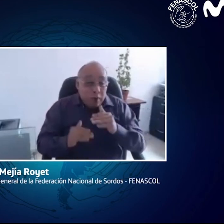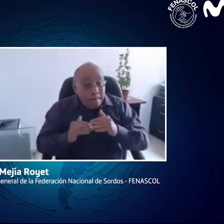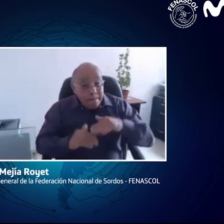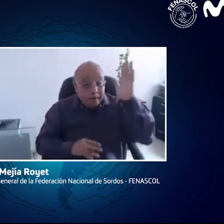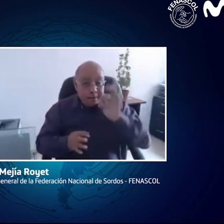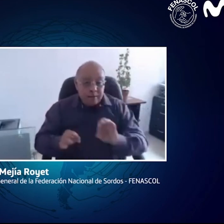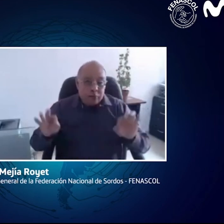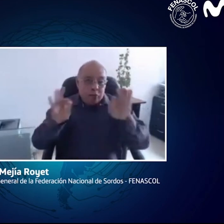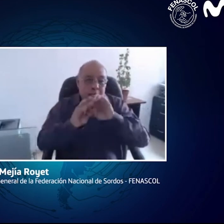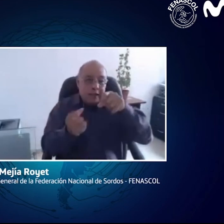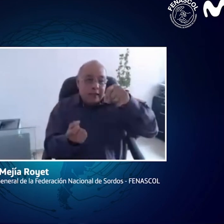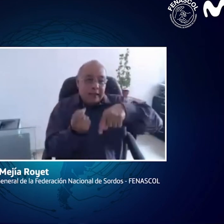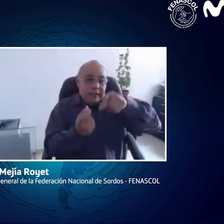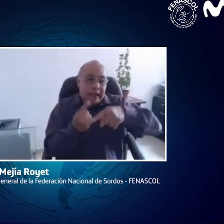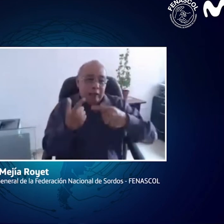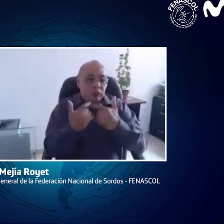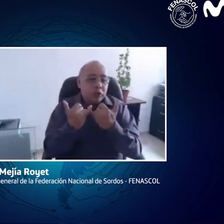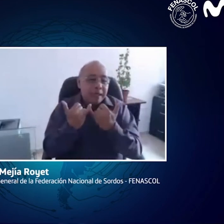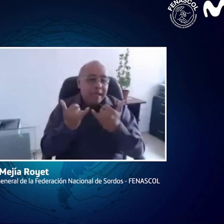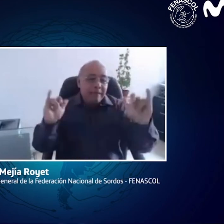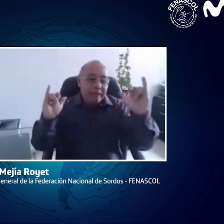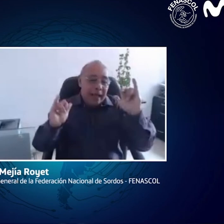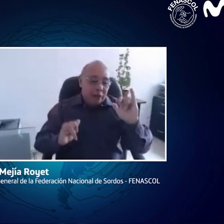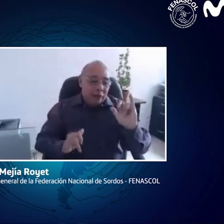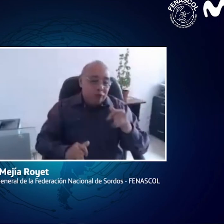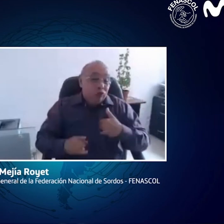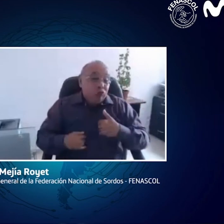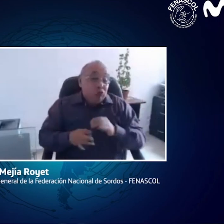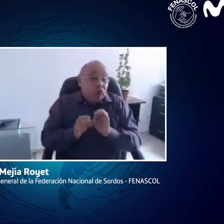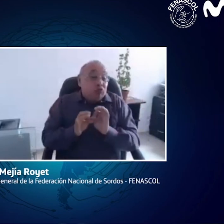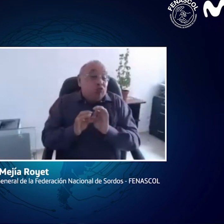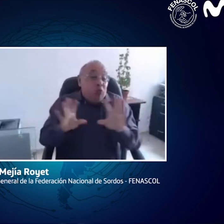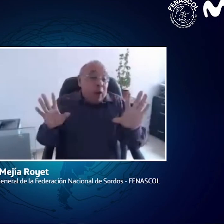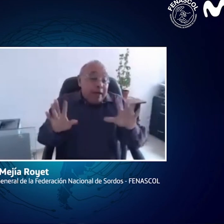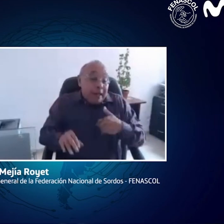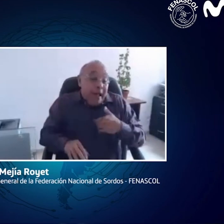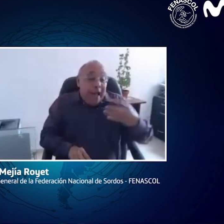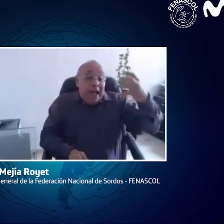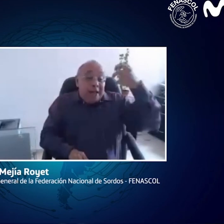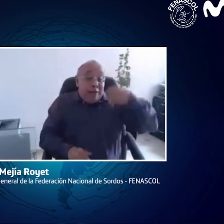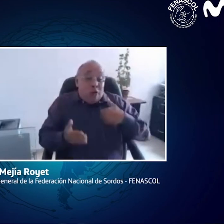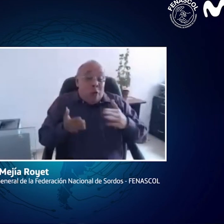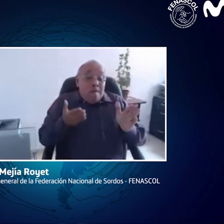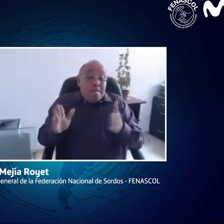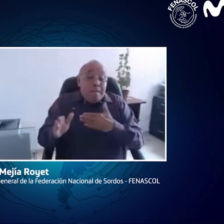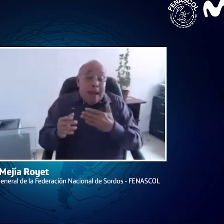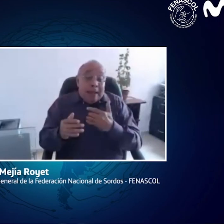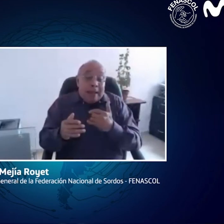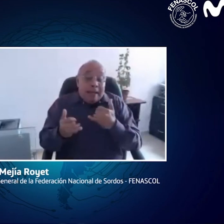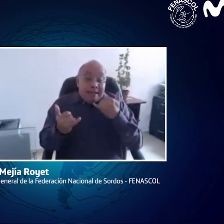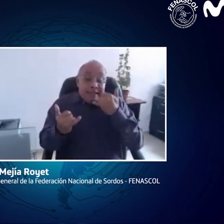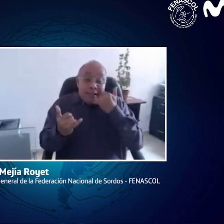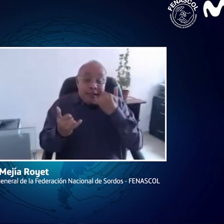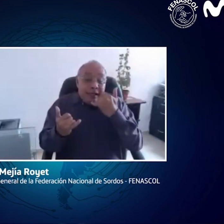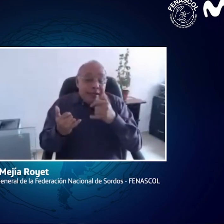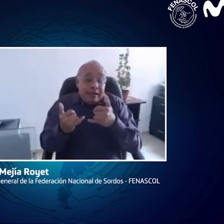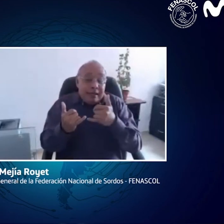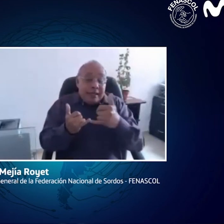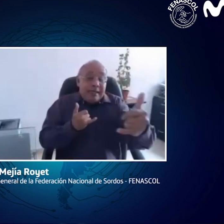sordas, se necesitaría un plan de datos ilimitado para tener acceso. Porque si uno dice, digamos, la línea con plan de datos,